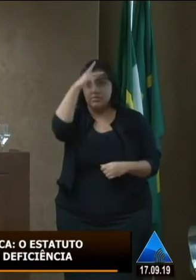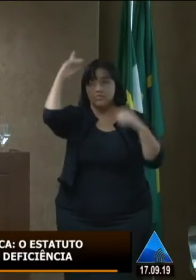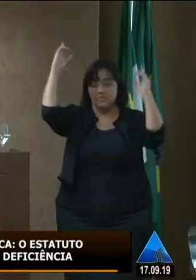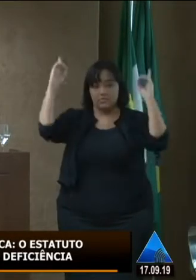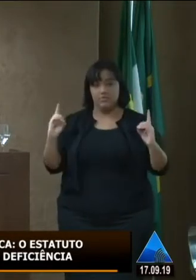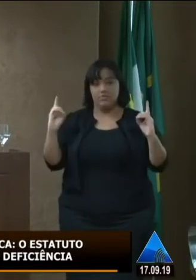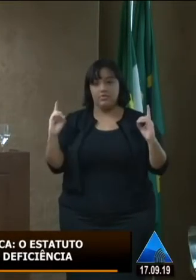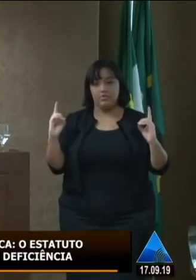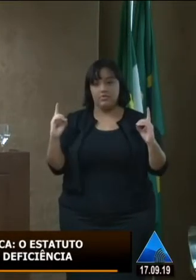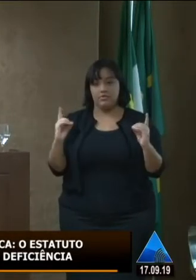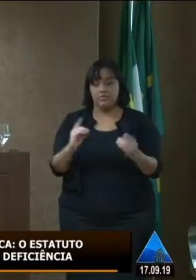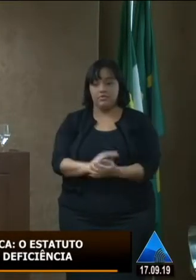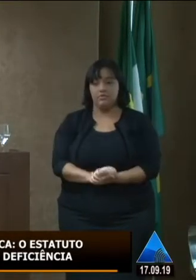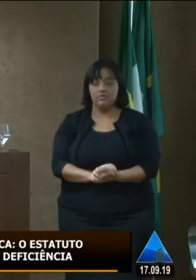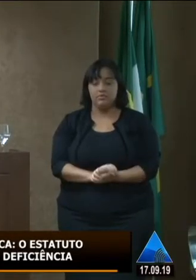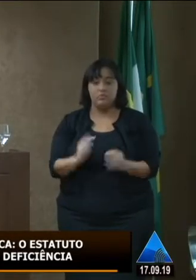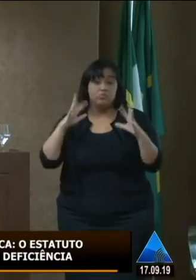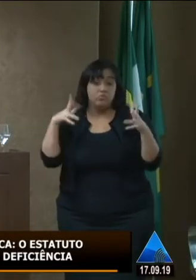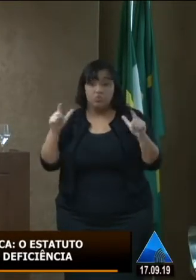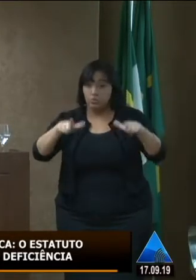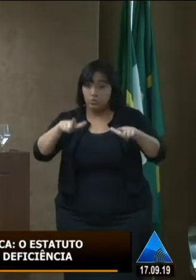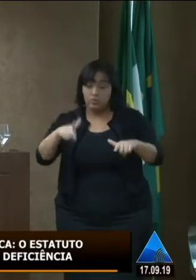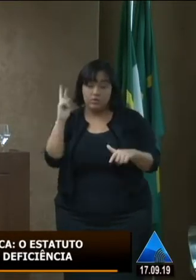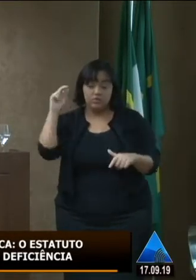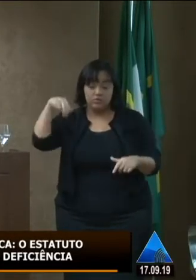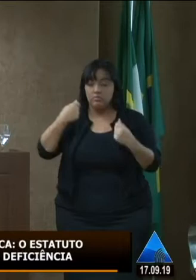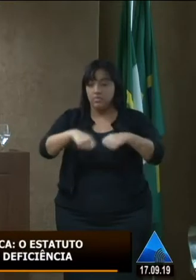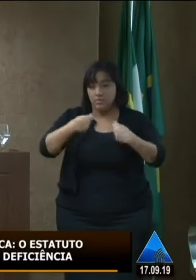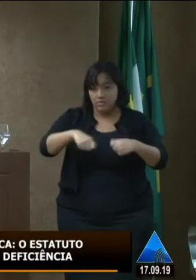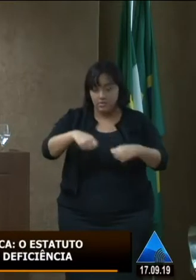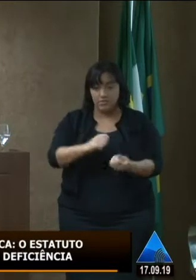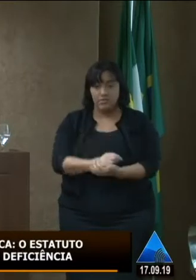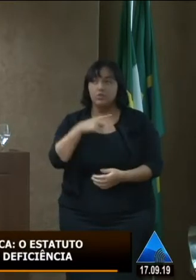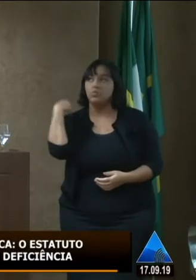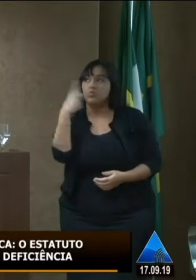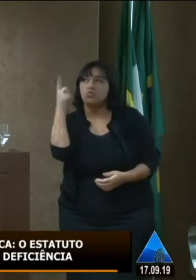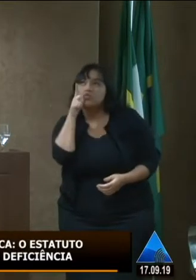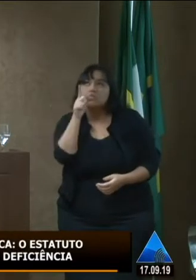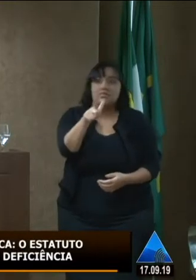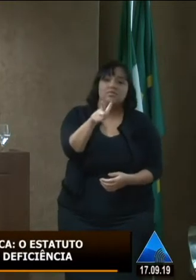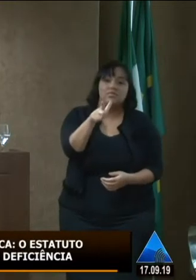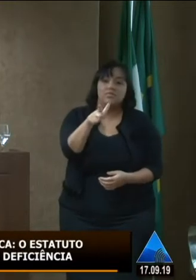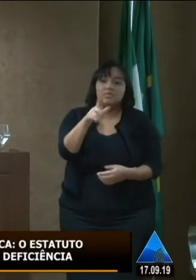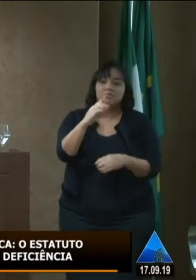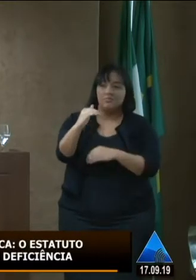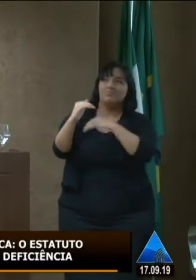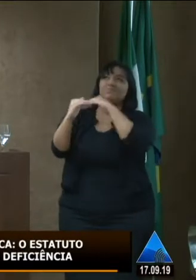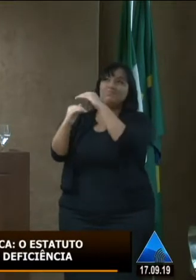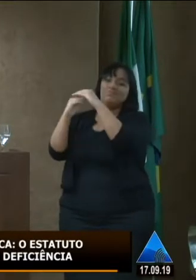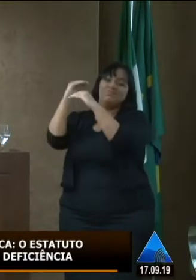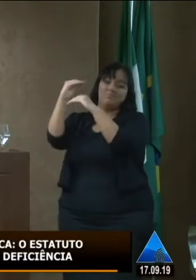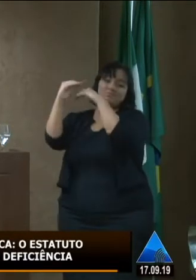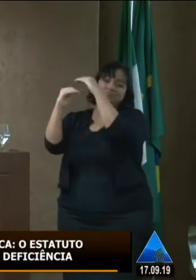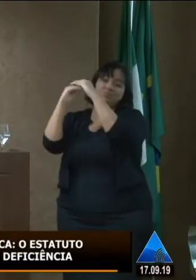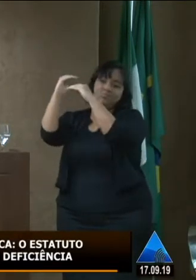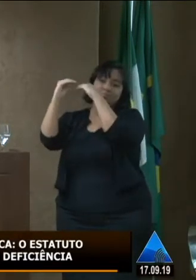com deficiência ou seja os 10 territórios necessitam que a gente consiga chegar lá e a Secretaria tem esse